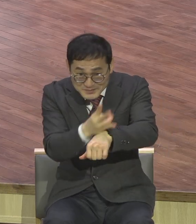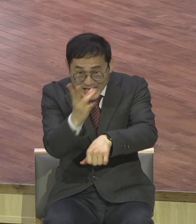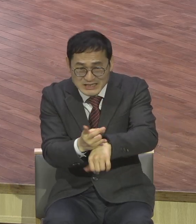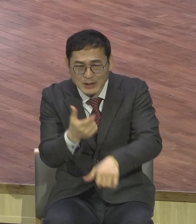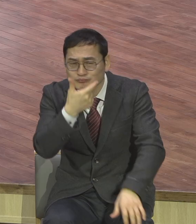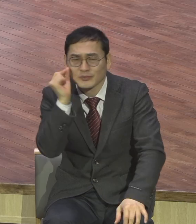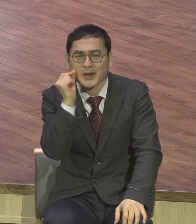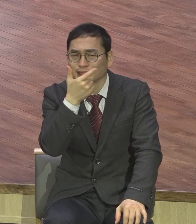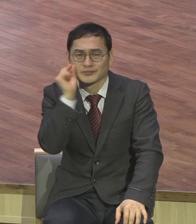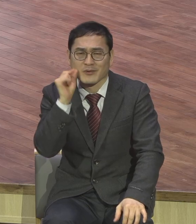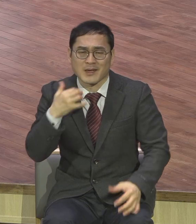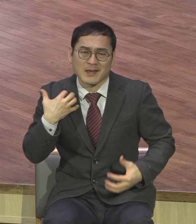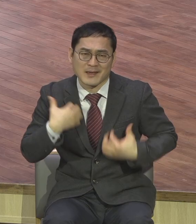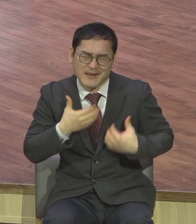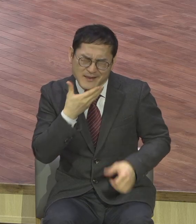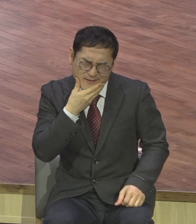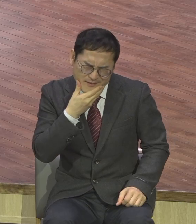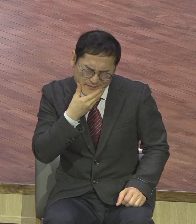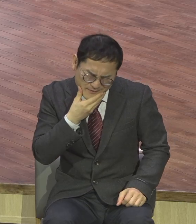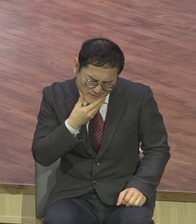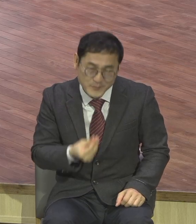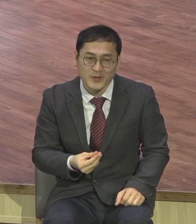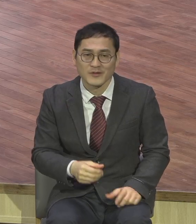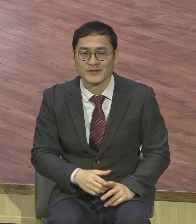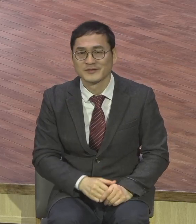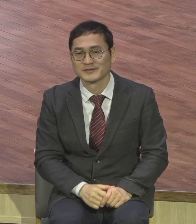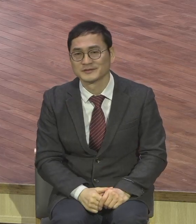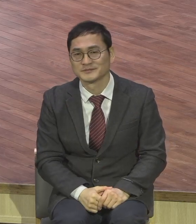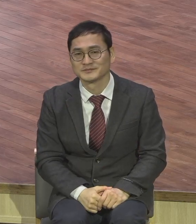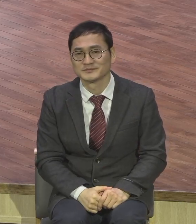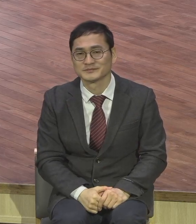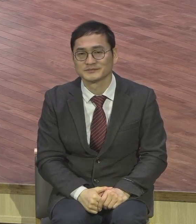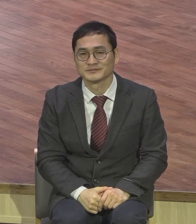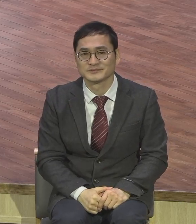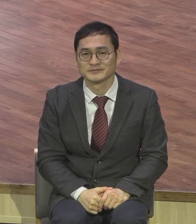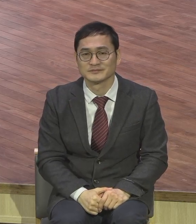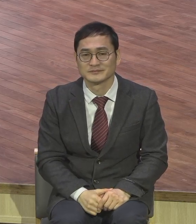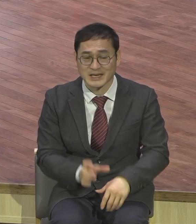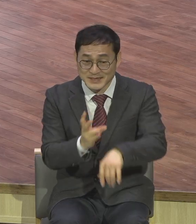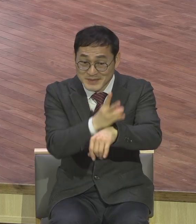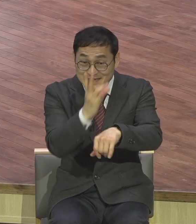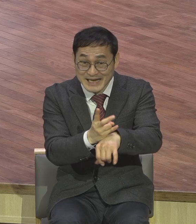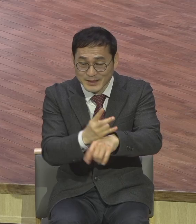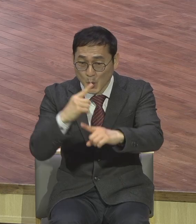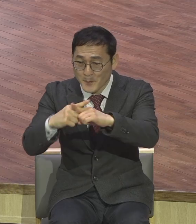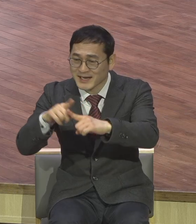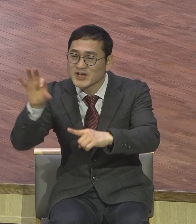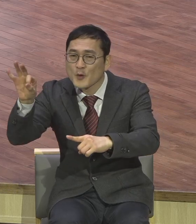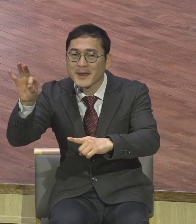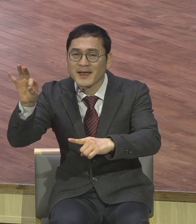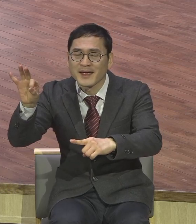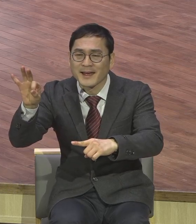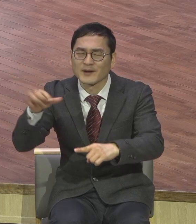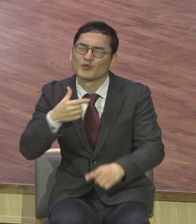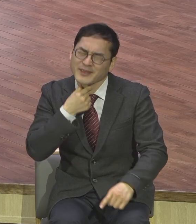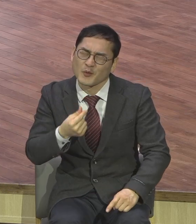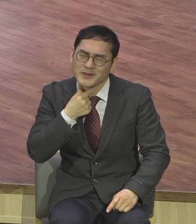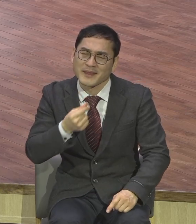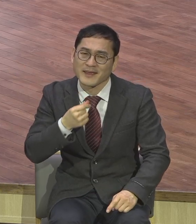너무 행복했어 24시를 10배로 좀 하나님 넓혀주세요 이 시간 좀 너무너무